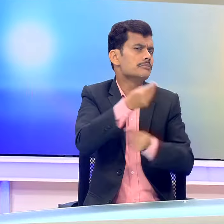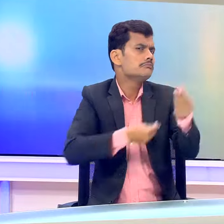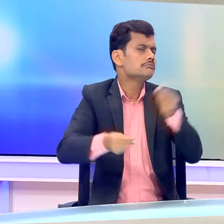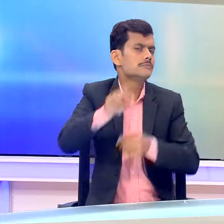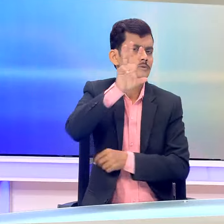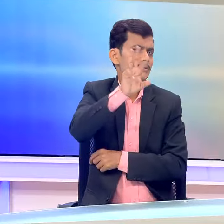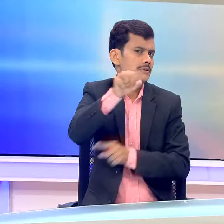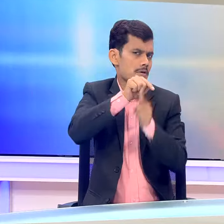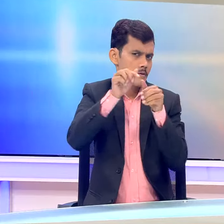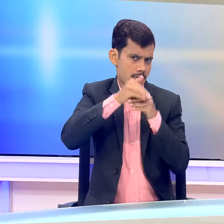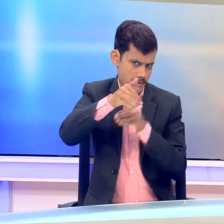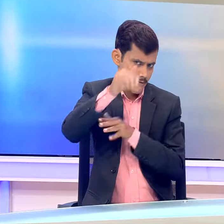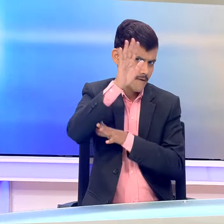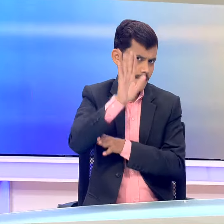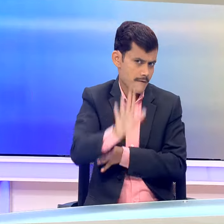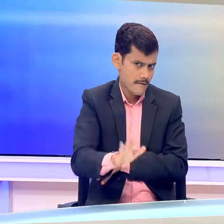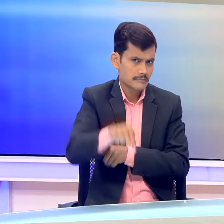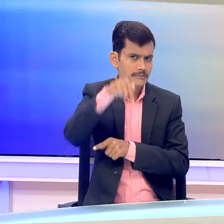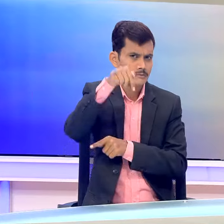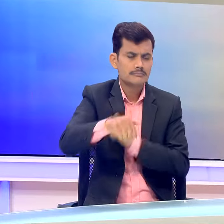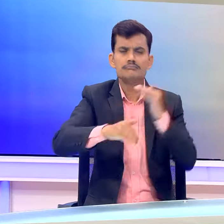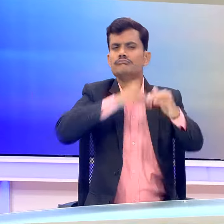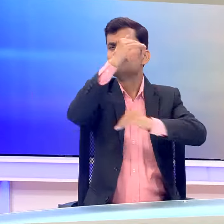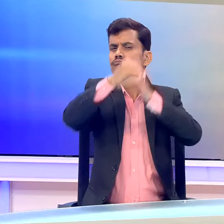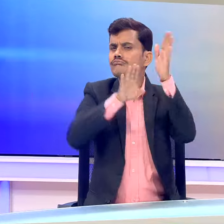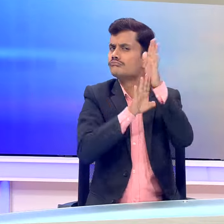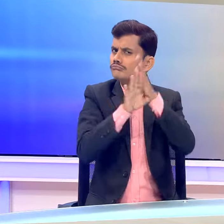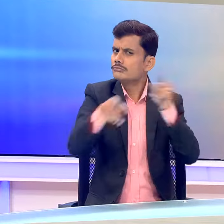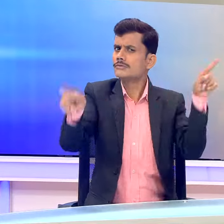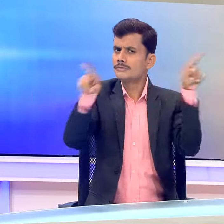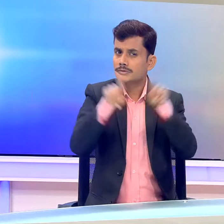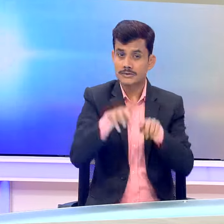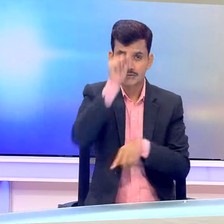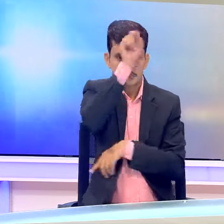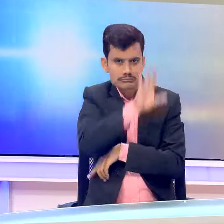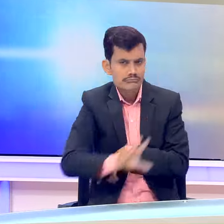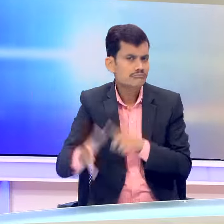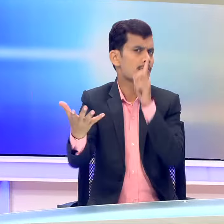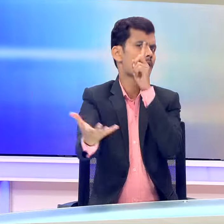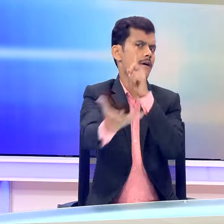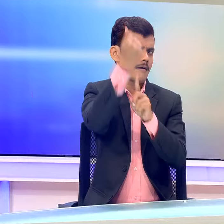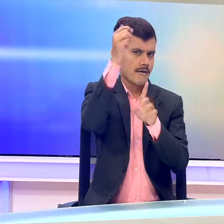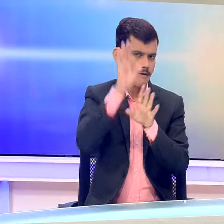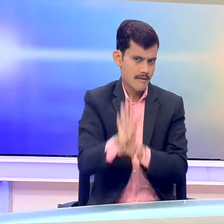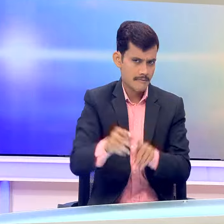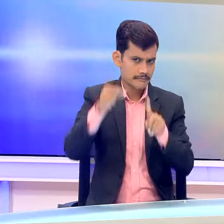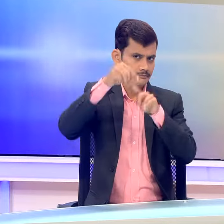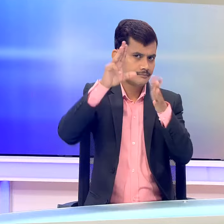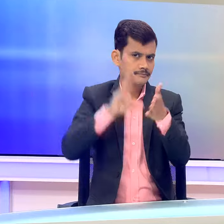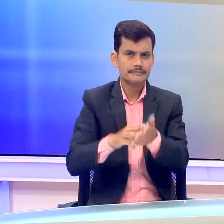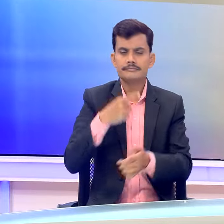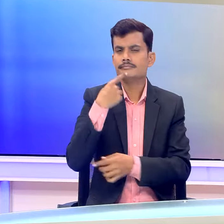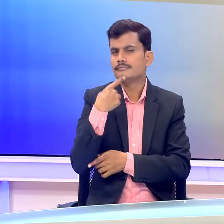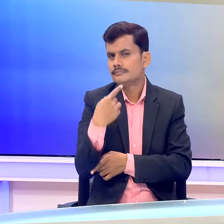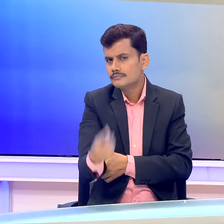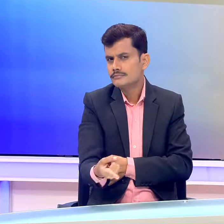प्रतिशत बढ़ी है यह एक सतत्विकास है जिसे भारत ने हासल किया है प्रधानमंत्री